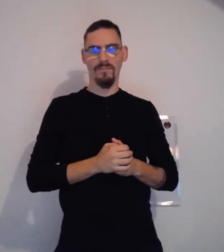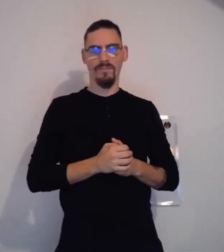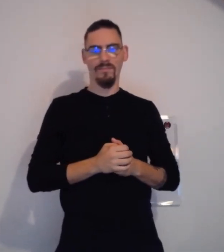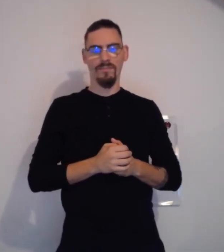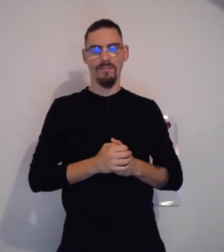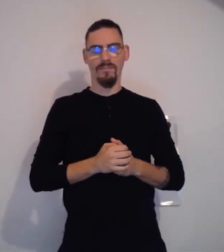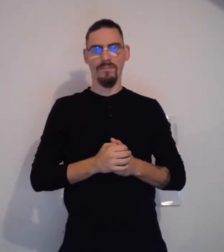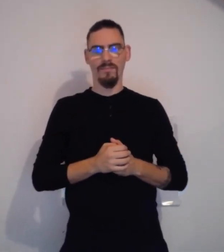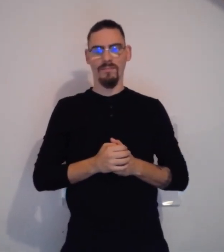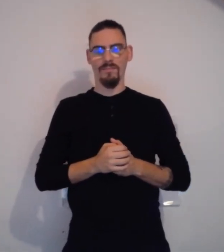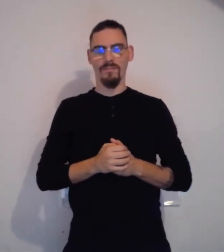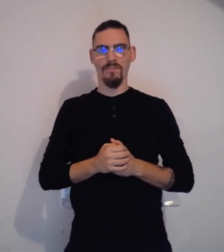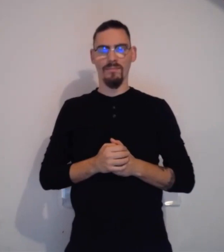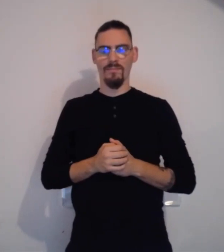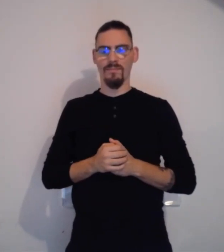Vous voyez ?